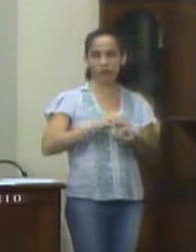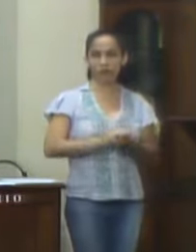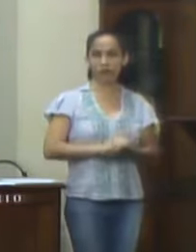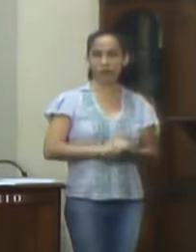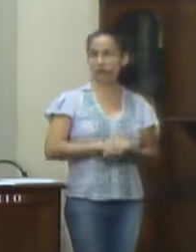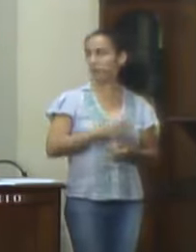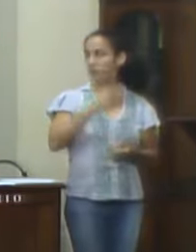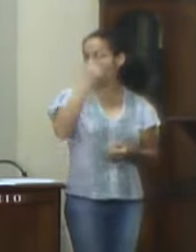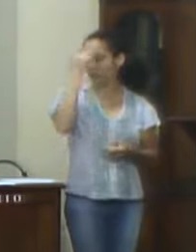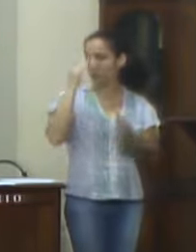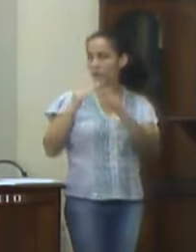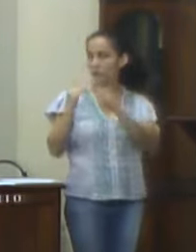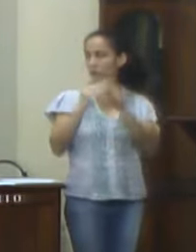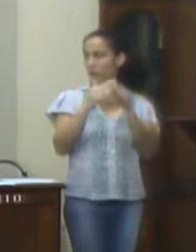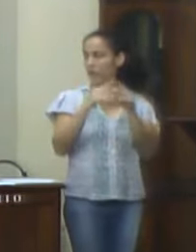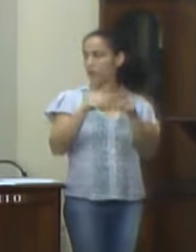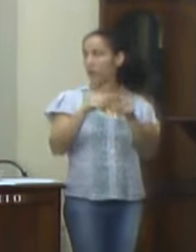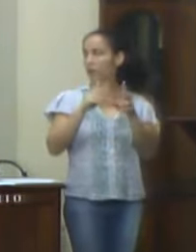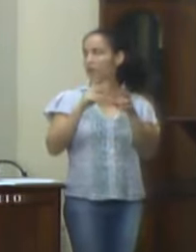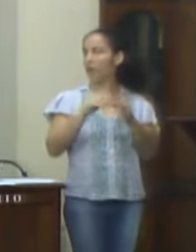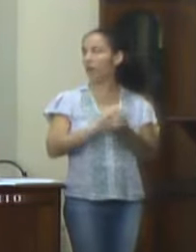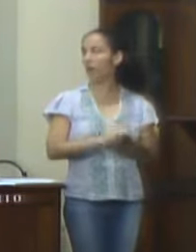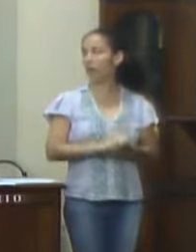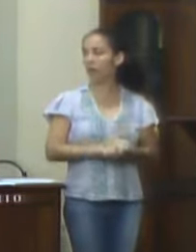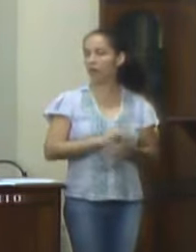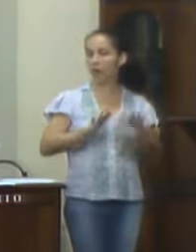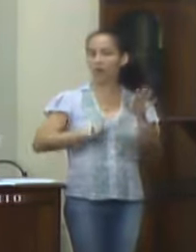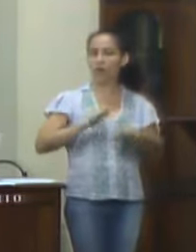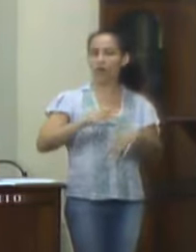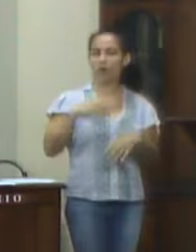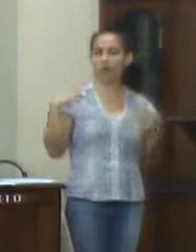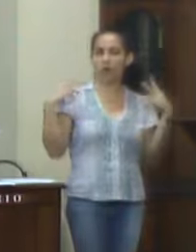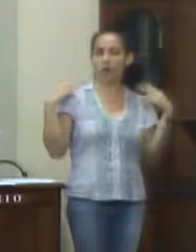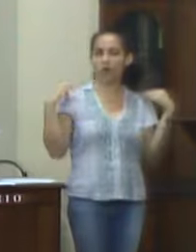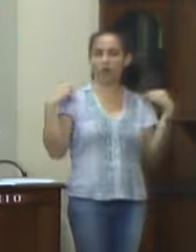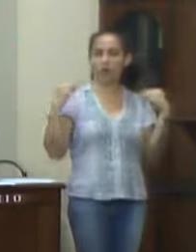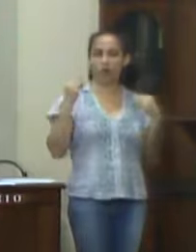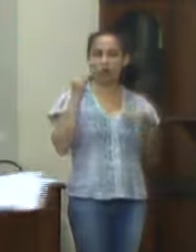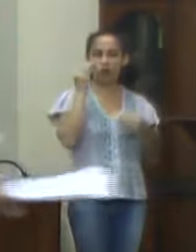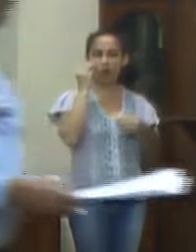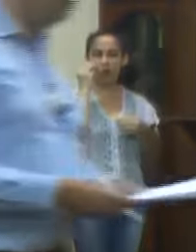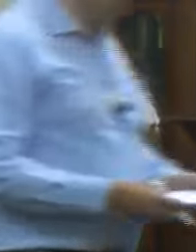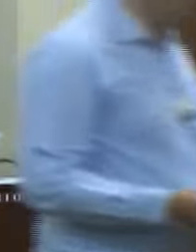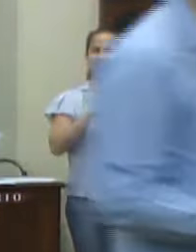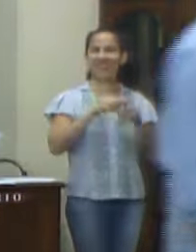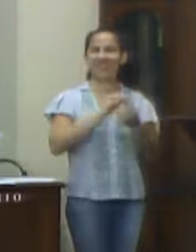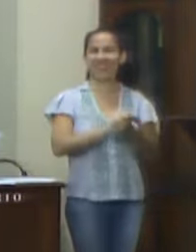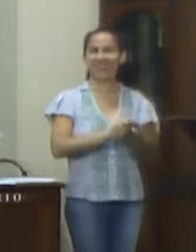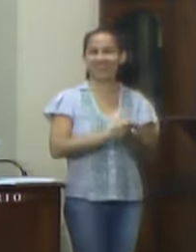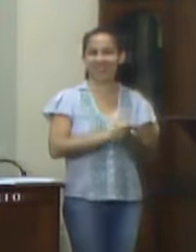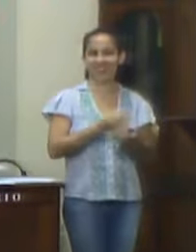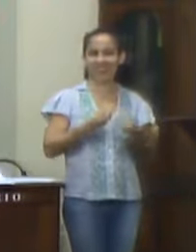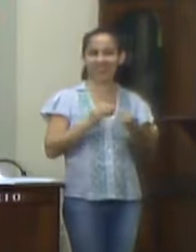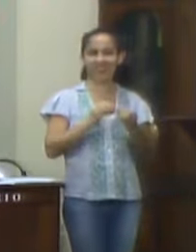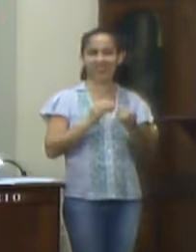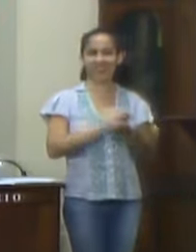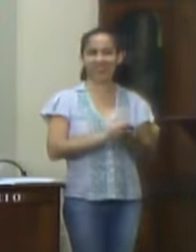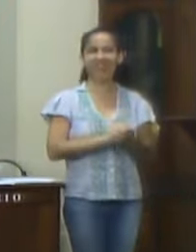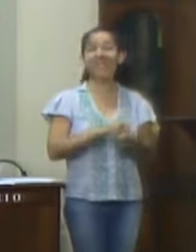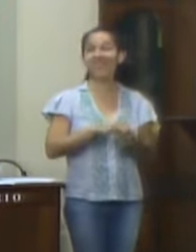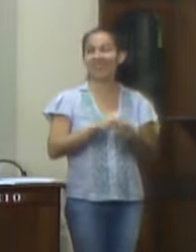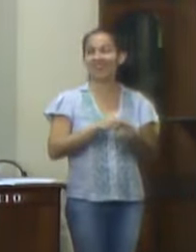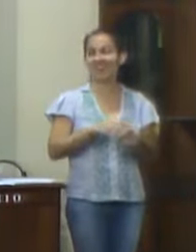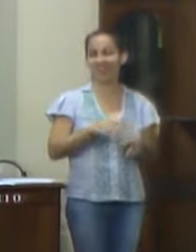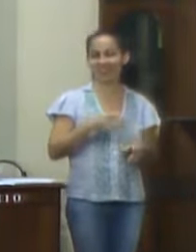moradores e para quem transita pelo local. Alguns motoristas, ao tentarem desviar do buraco, por pouco não colidem com outro veículo,